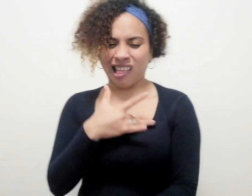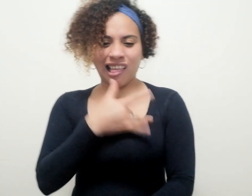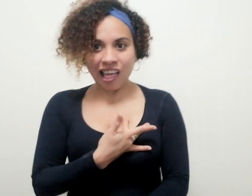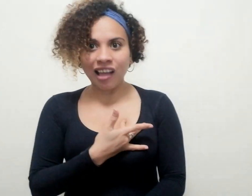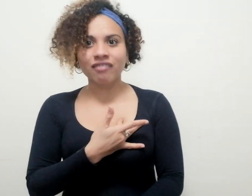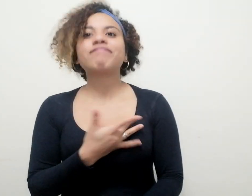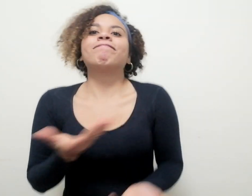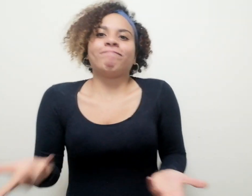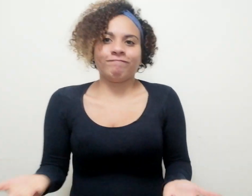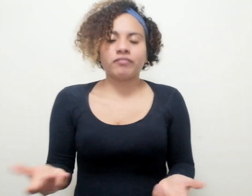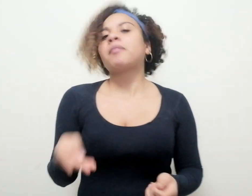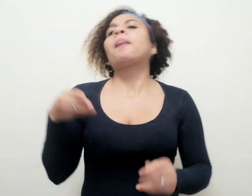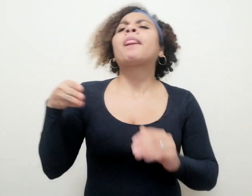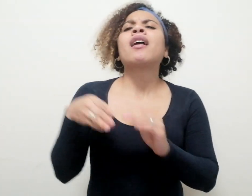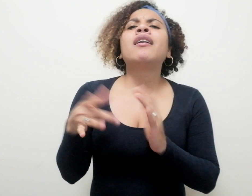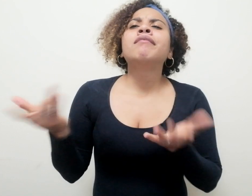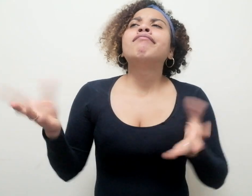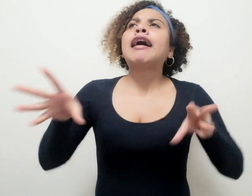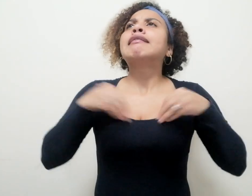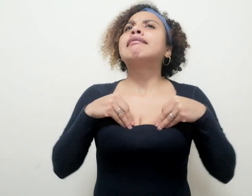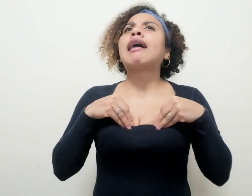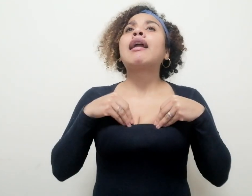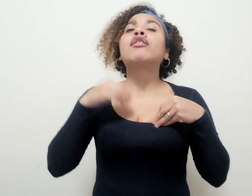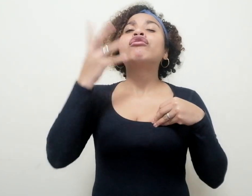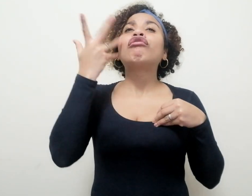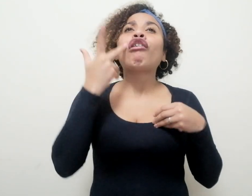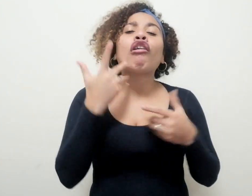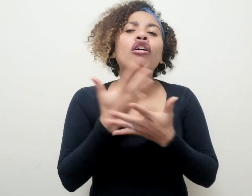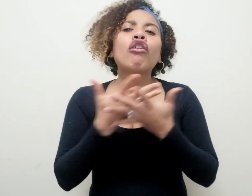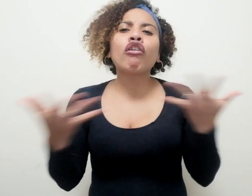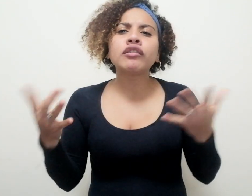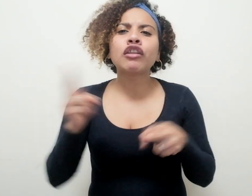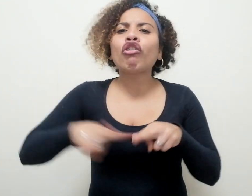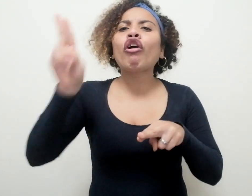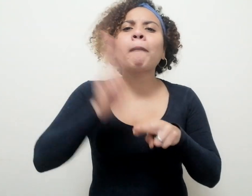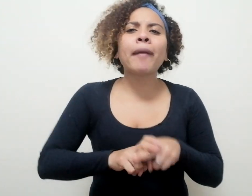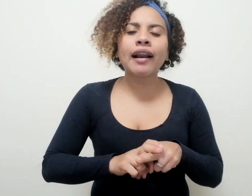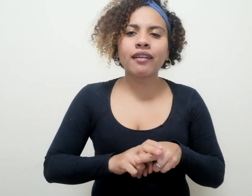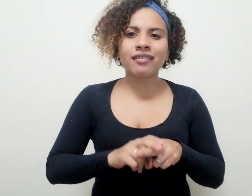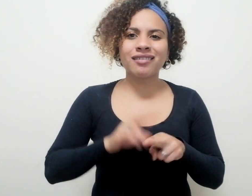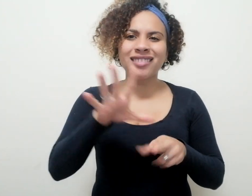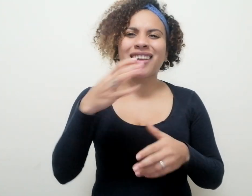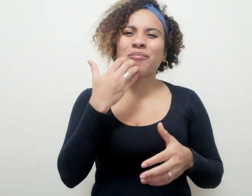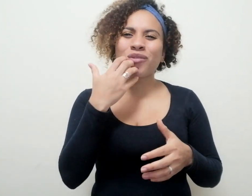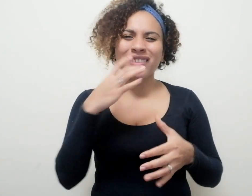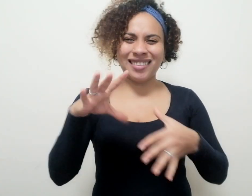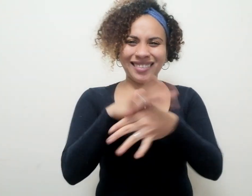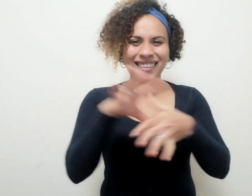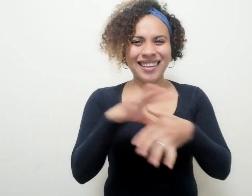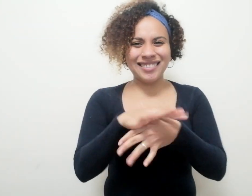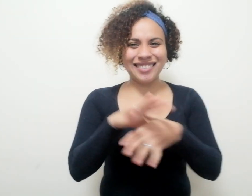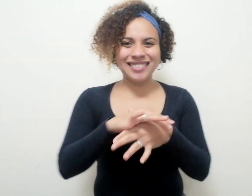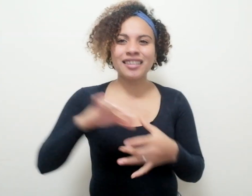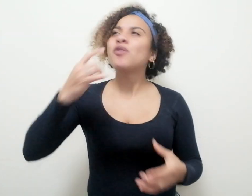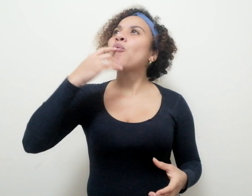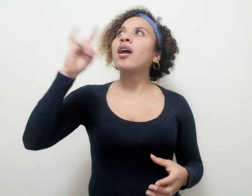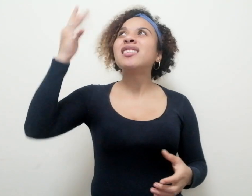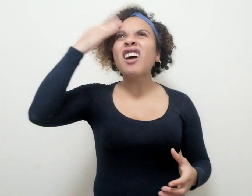C. ser a la rutina de esa ingeniosa red de taxis satelitales, que